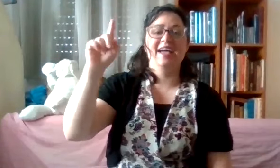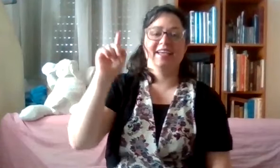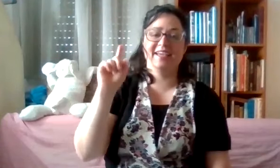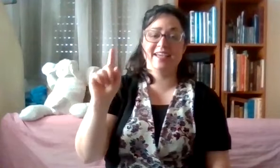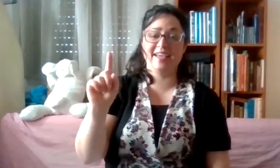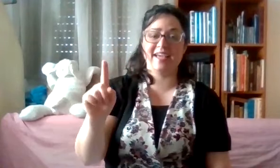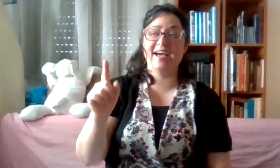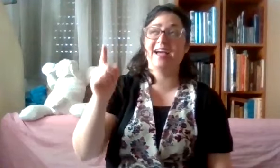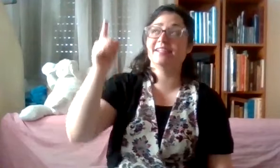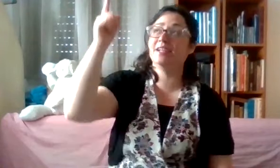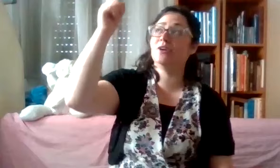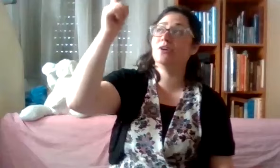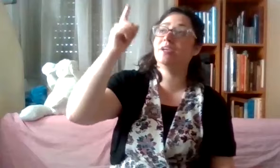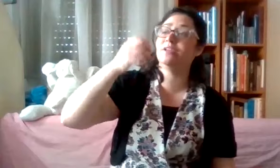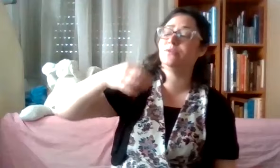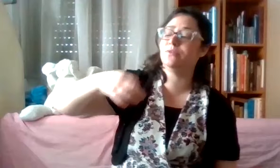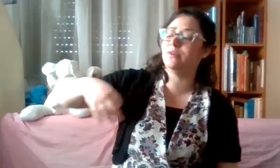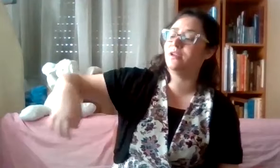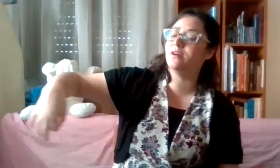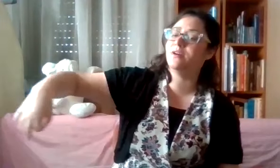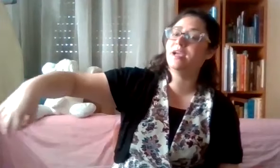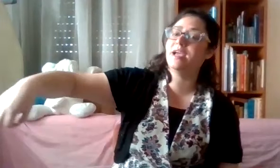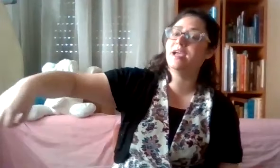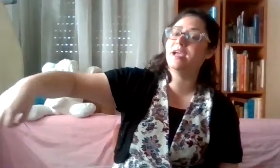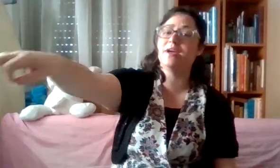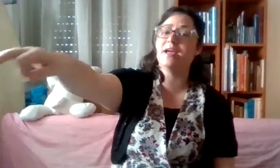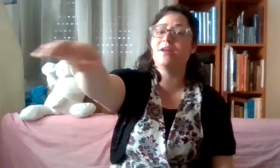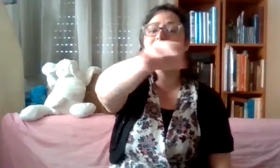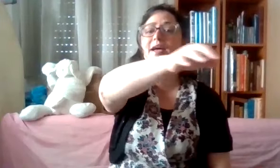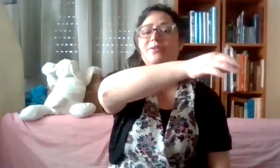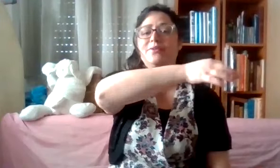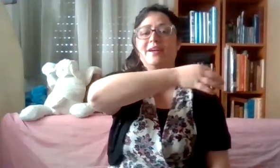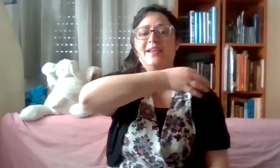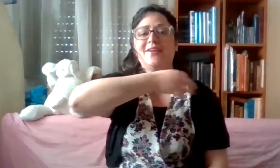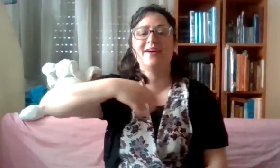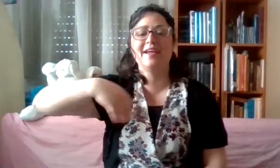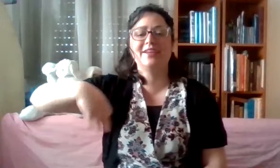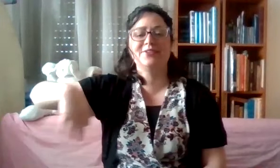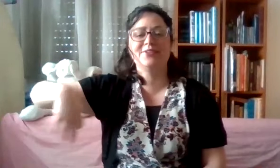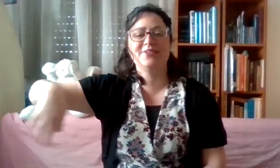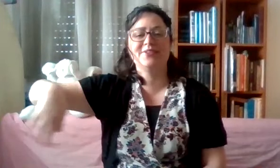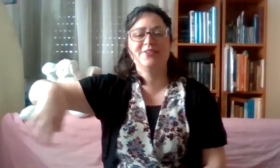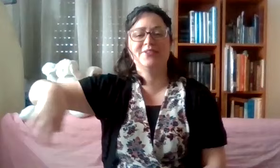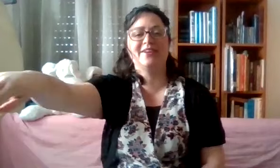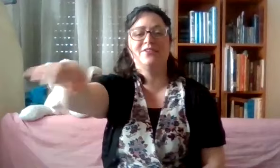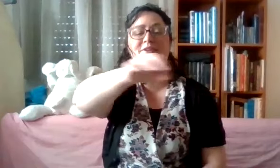אחד, אלוהינו, אלוהינו, אלוהינו, אלוהינו, אלוהינו, אלוהינו,